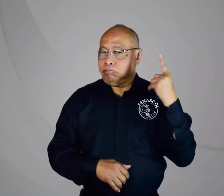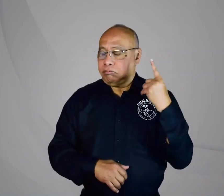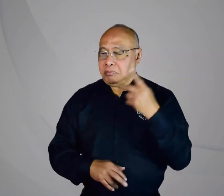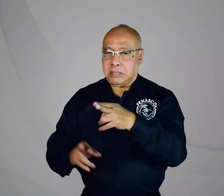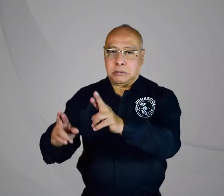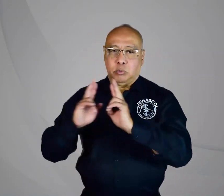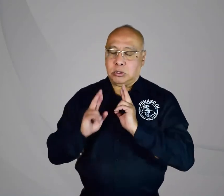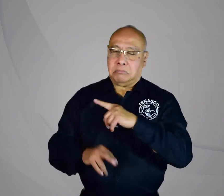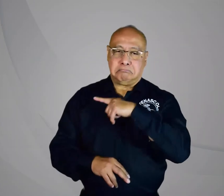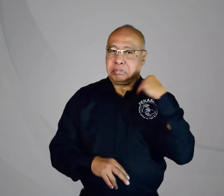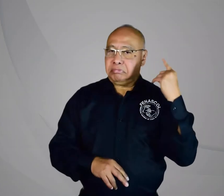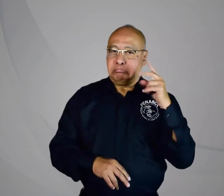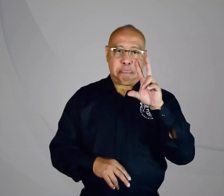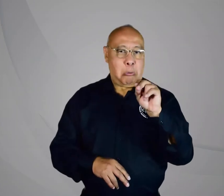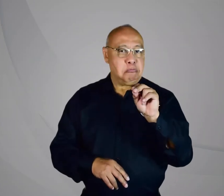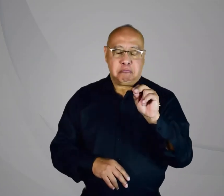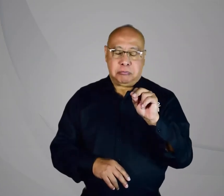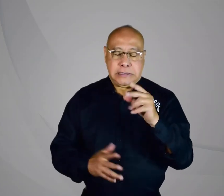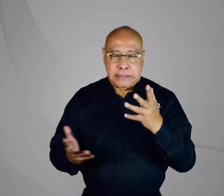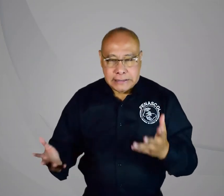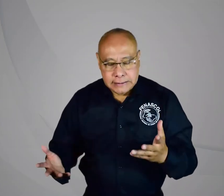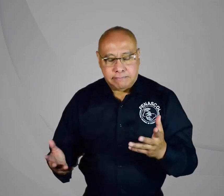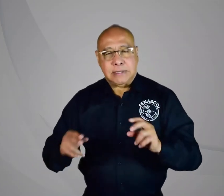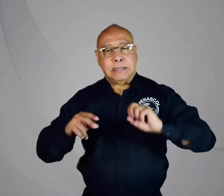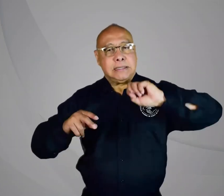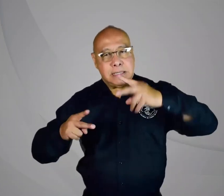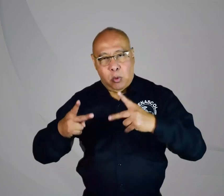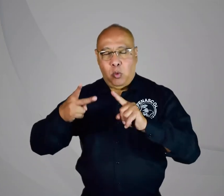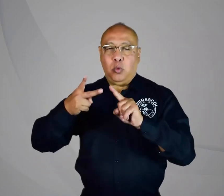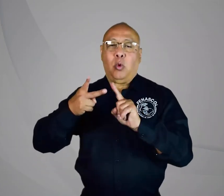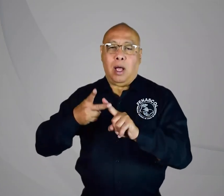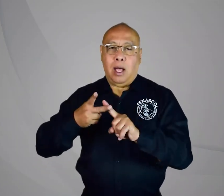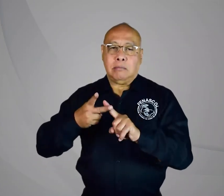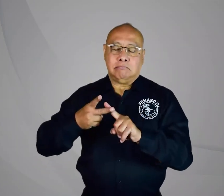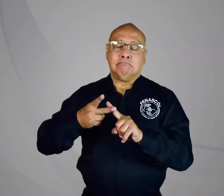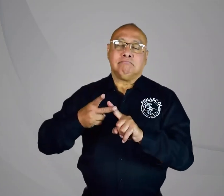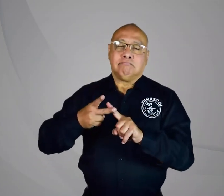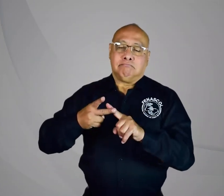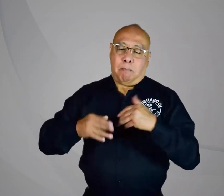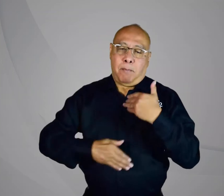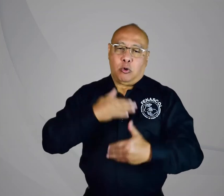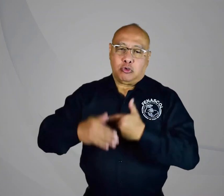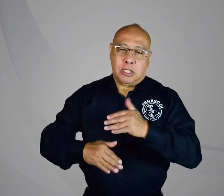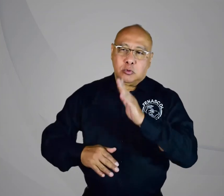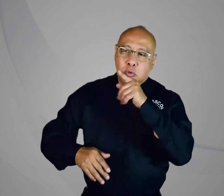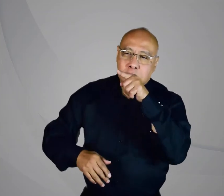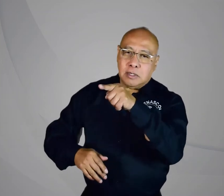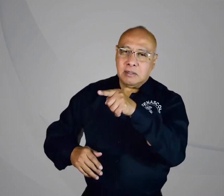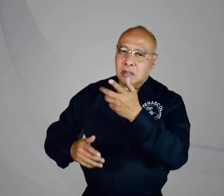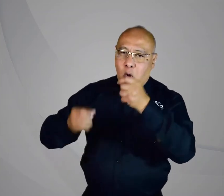tuvimos respuesta negativa. No nos prestaron atención a nuestros reclamos. Luego tuvimos una segunda fase, donde